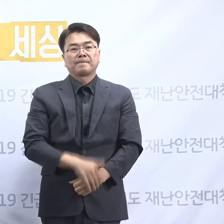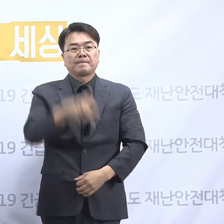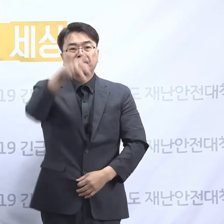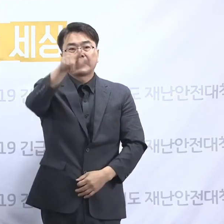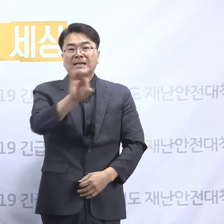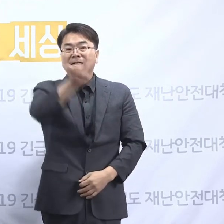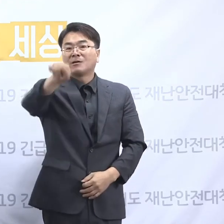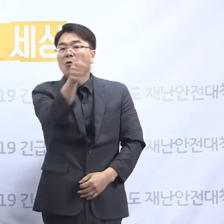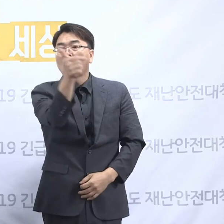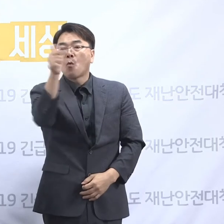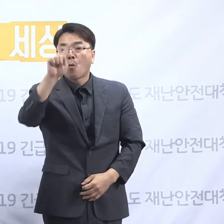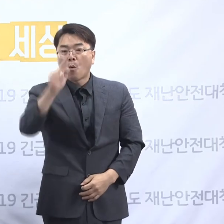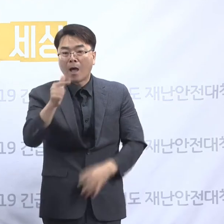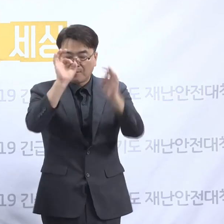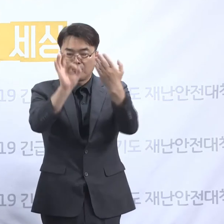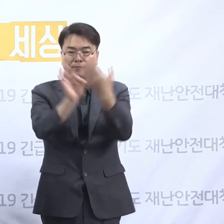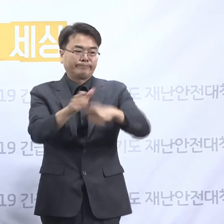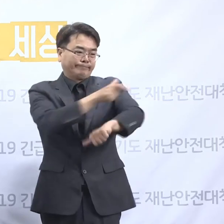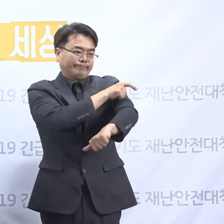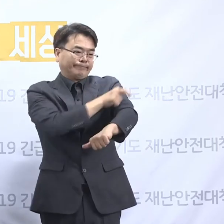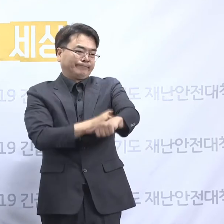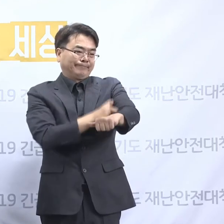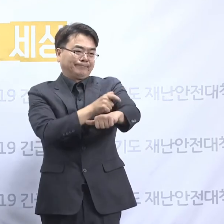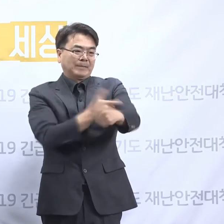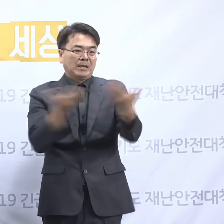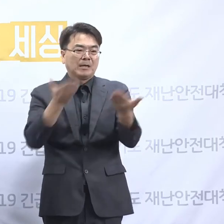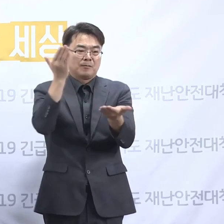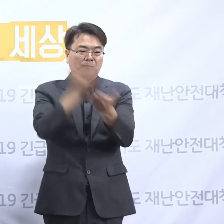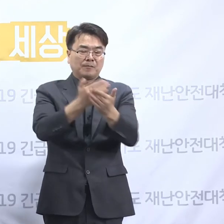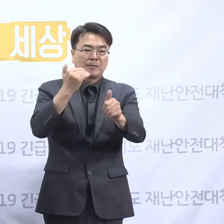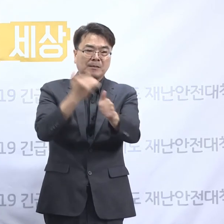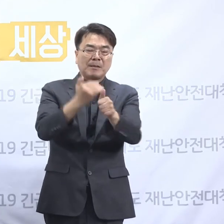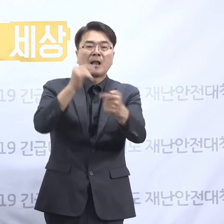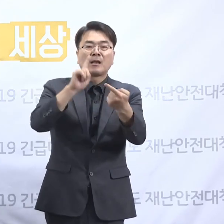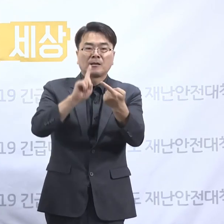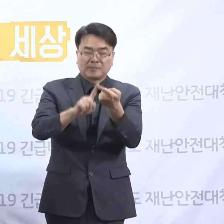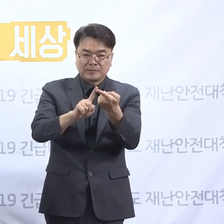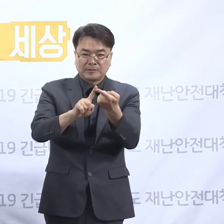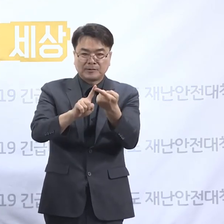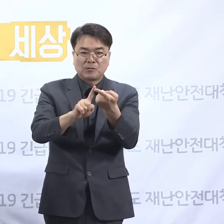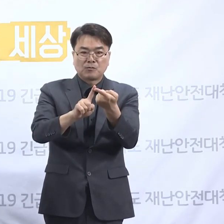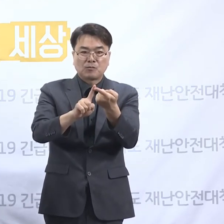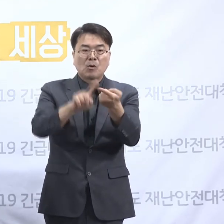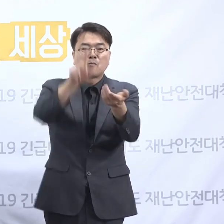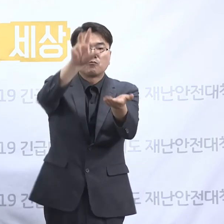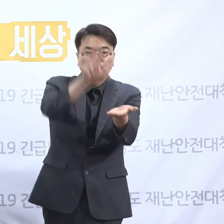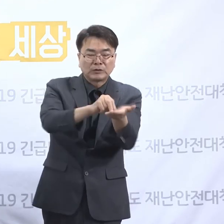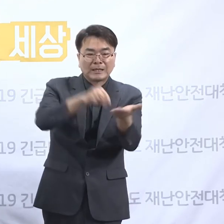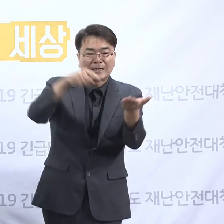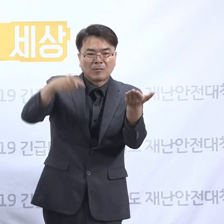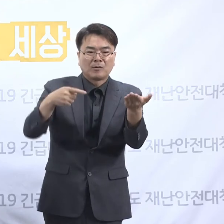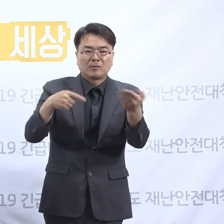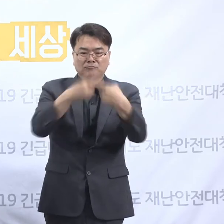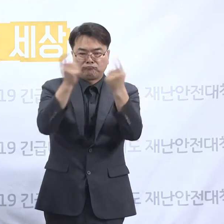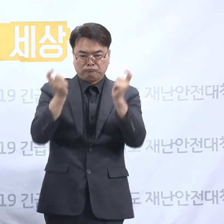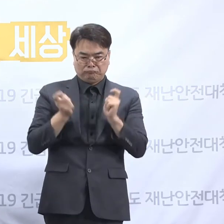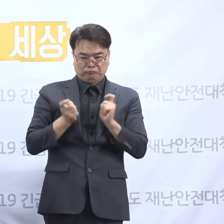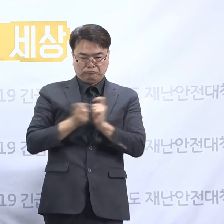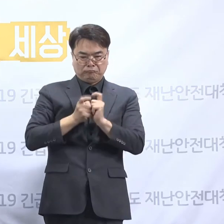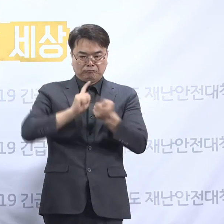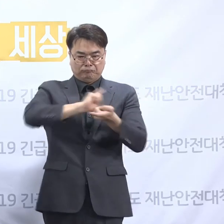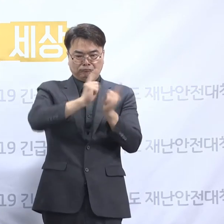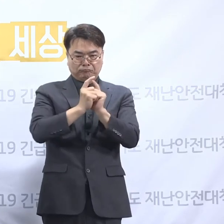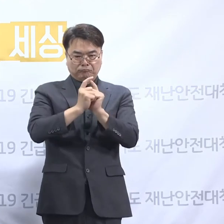정관에서 이사회에 제척제도를 두고 있습니다. 이것은 자신에 관련되는 사안의 문제에 관여함으로써 이해가